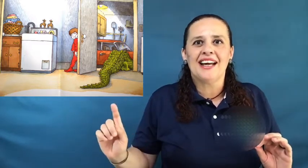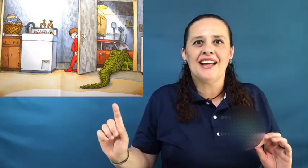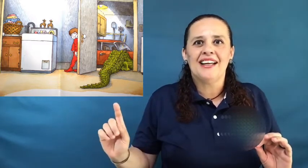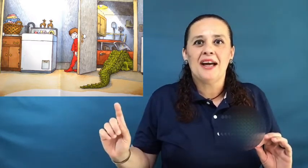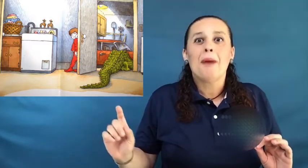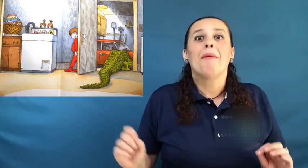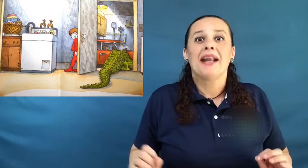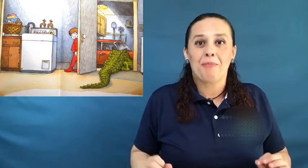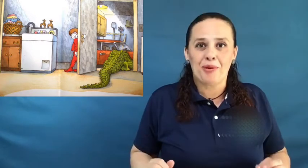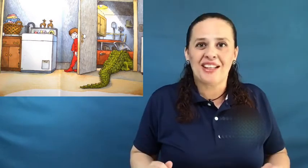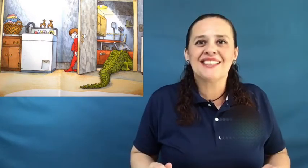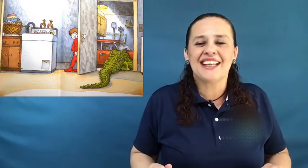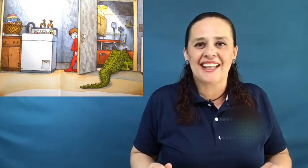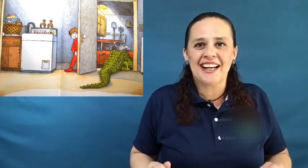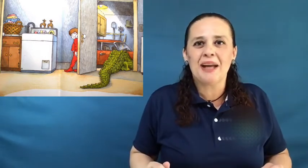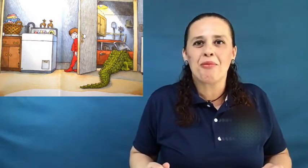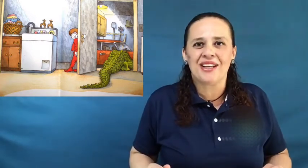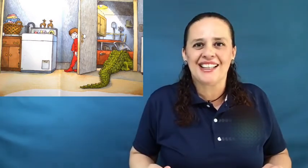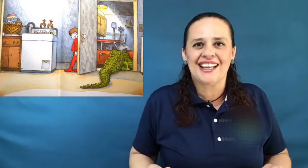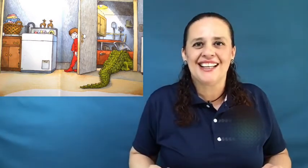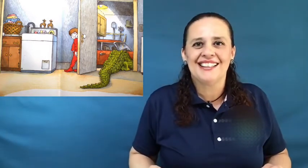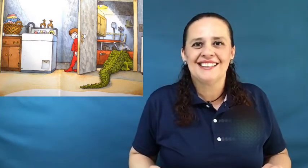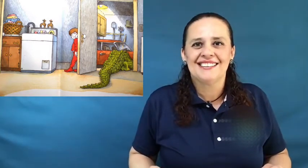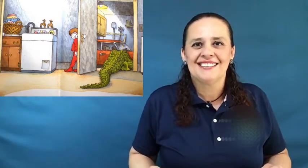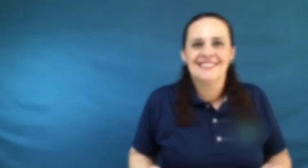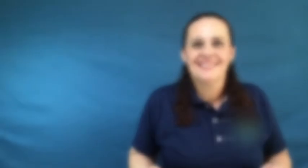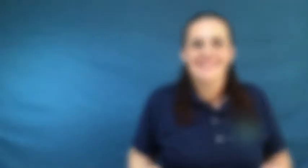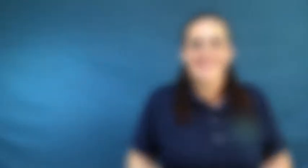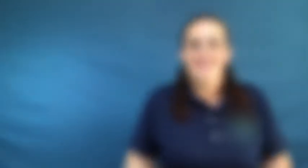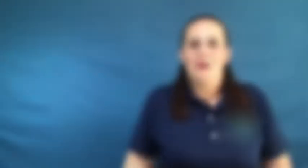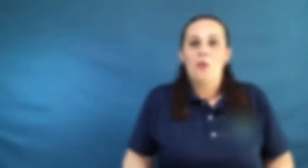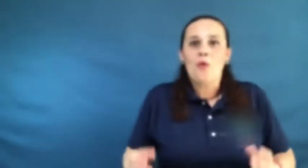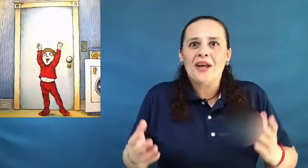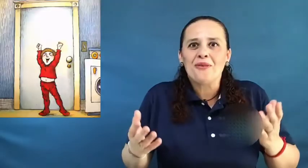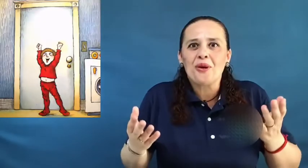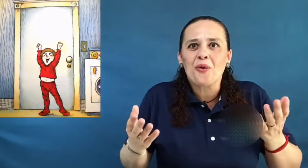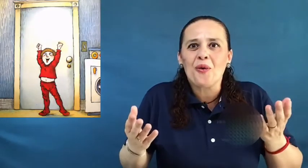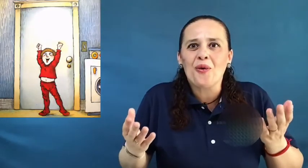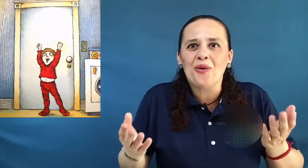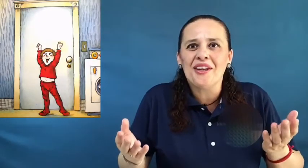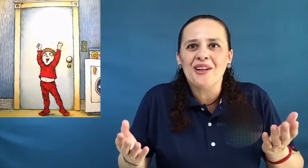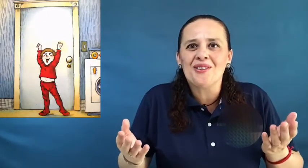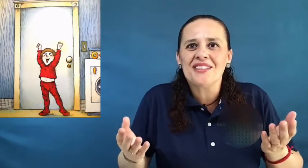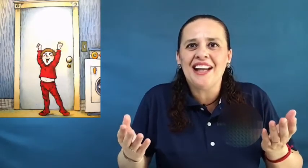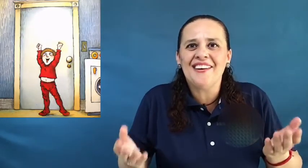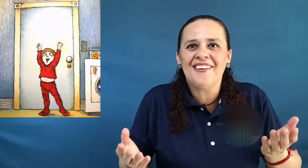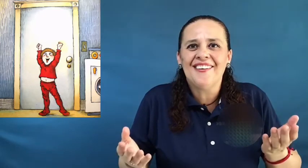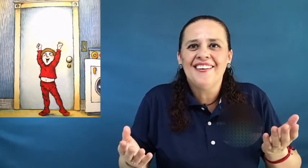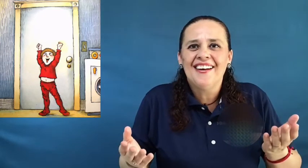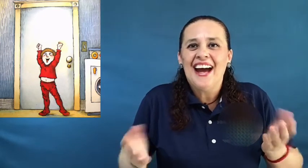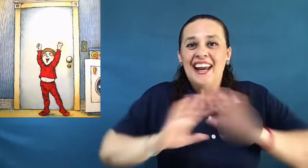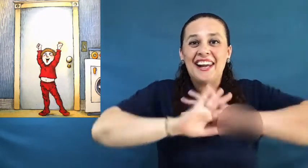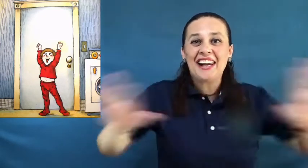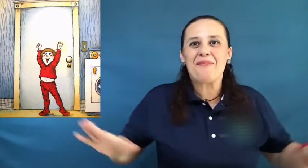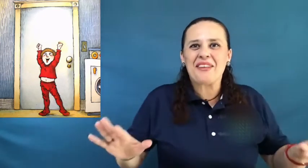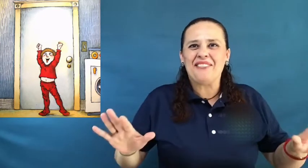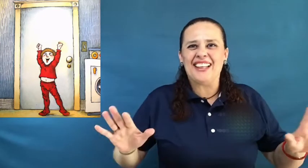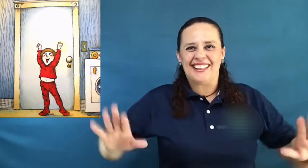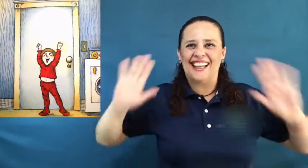para poder cerrar la puerta. Cuando el cocodrilo salió, rápidamente que